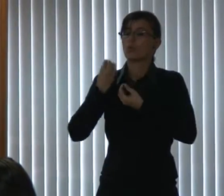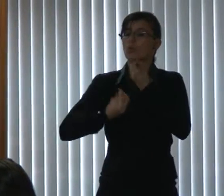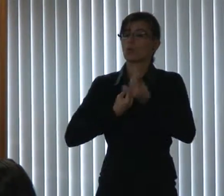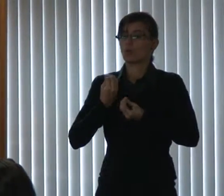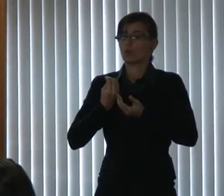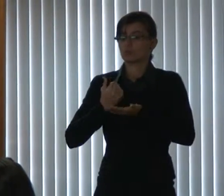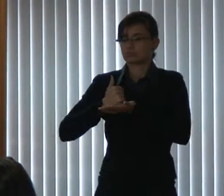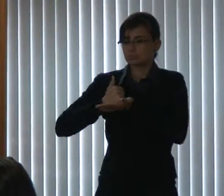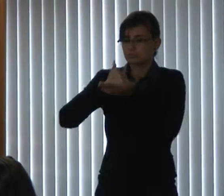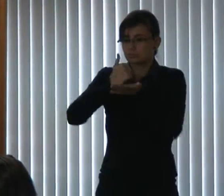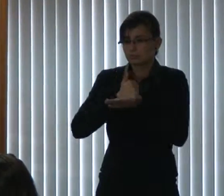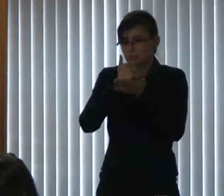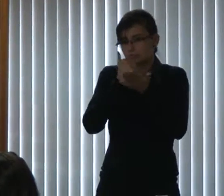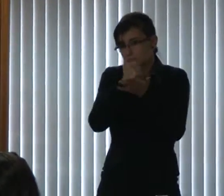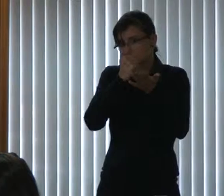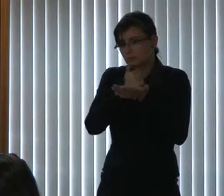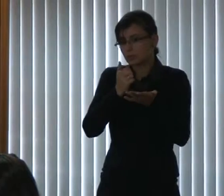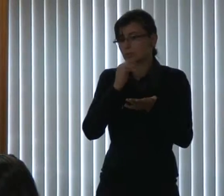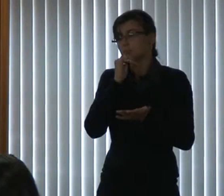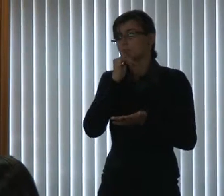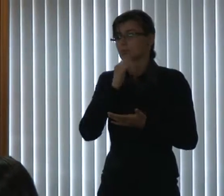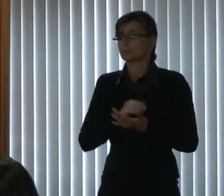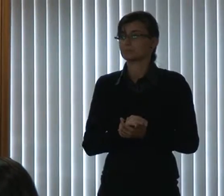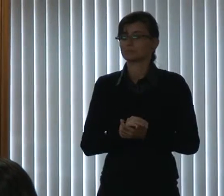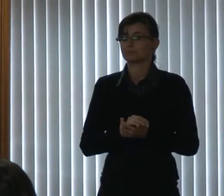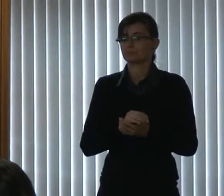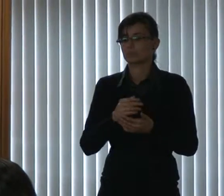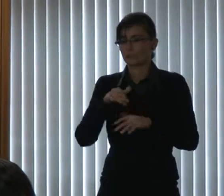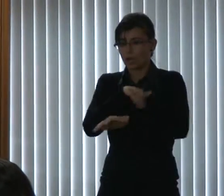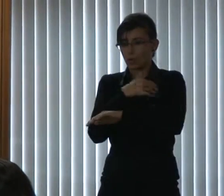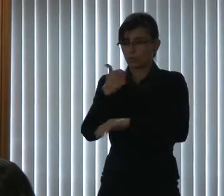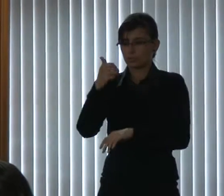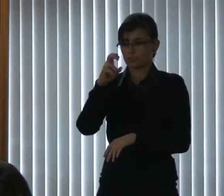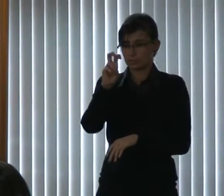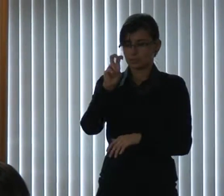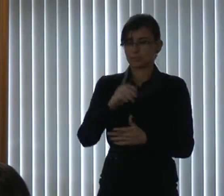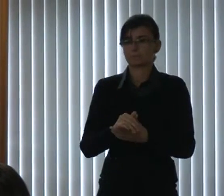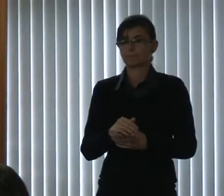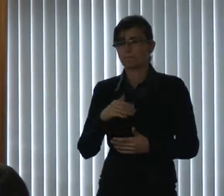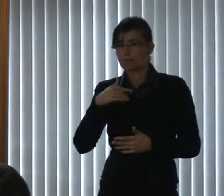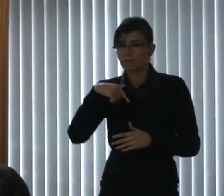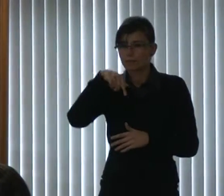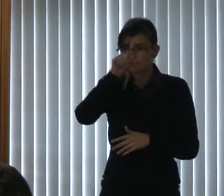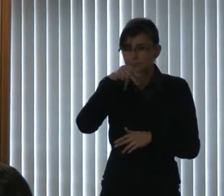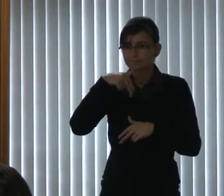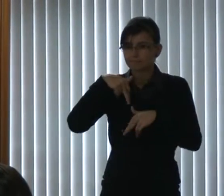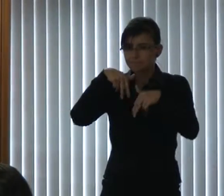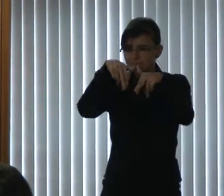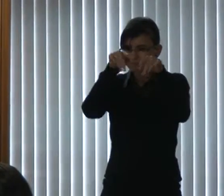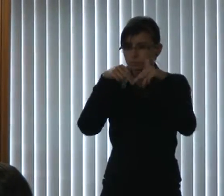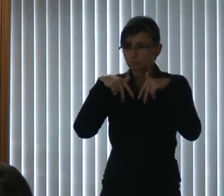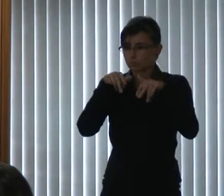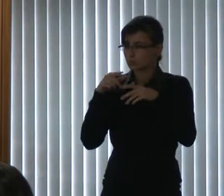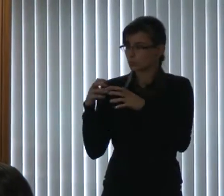vamos supor, nós vamos fazer uma visita na Rua 15, a comissão, nós vamos fazer um crachá bem grande, para que todos saibam que nós existimos.